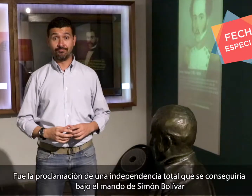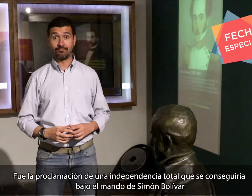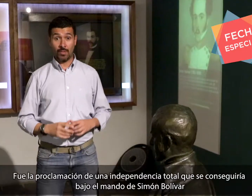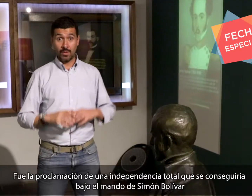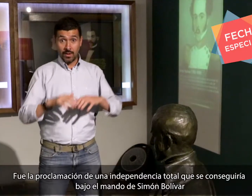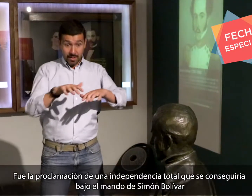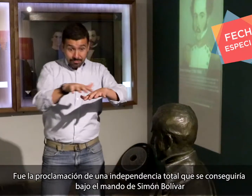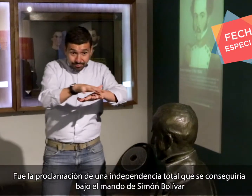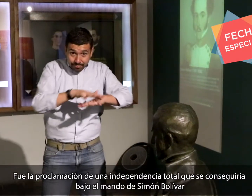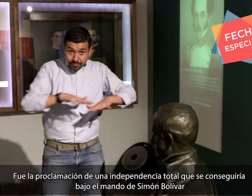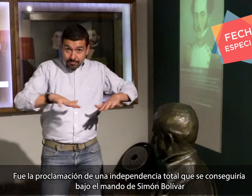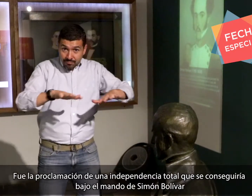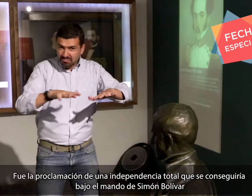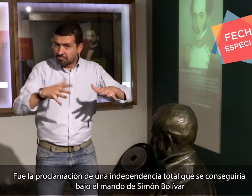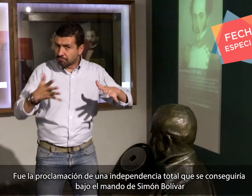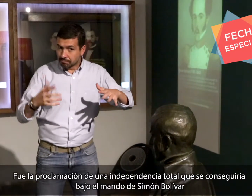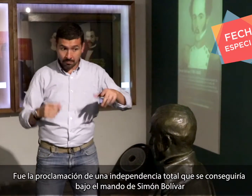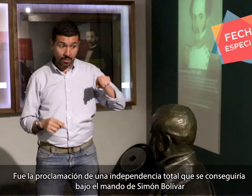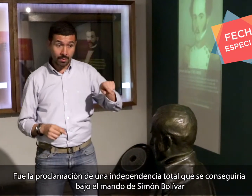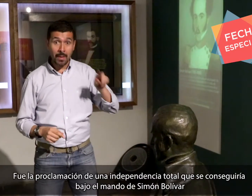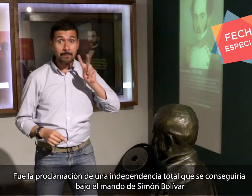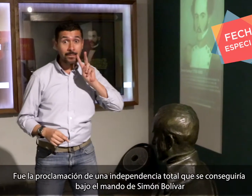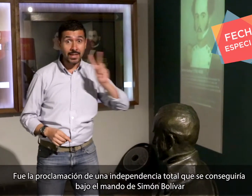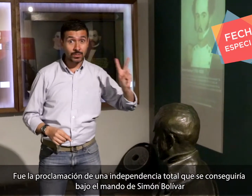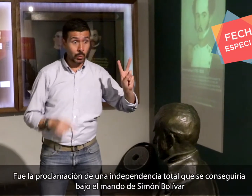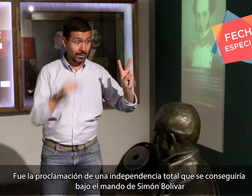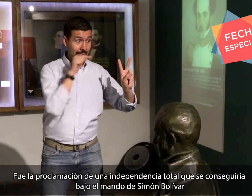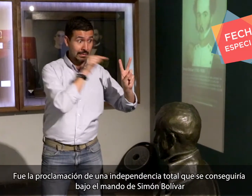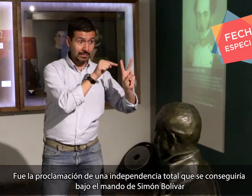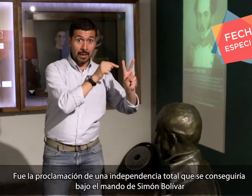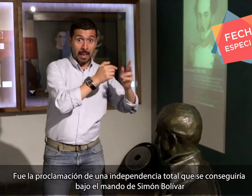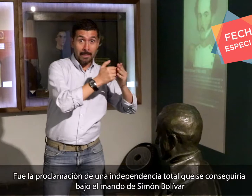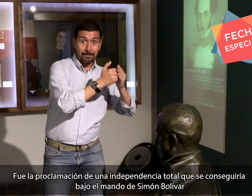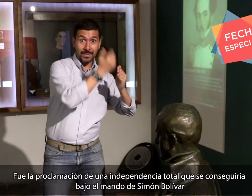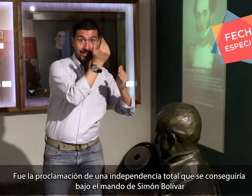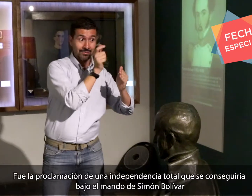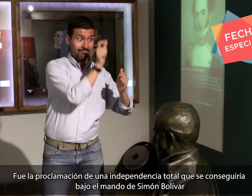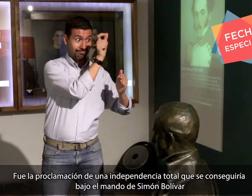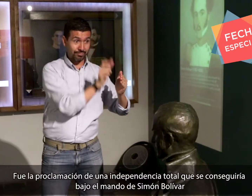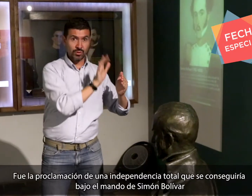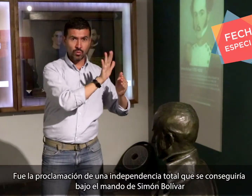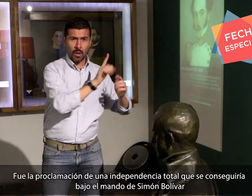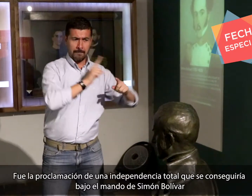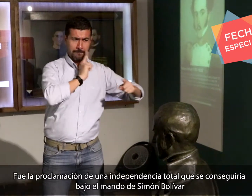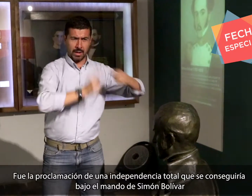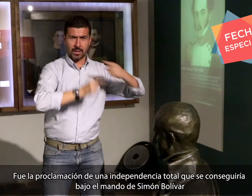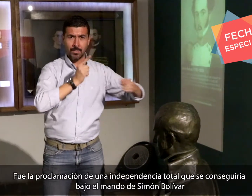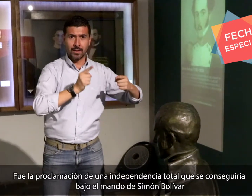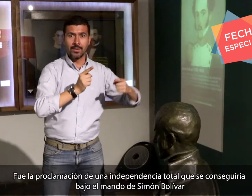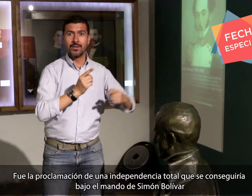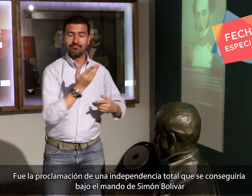Fue la proclamación de una independencia total que se conseguiría bajo el mando de Simón Bolívar.